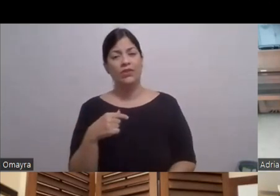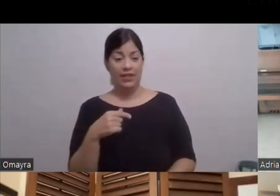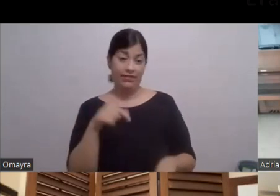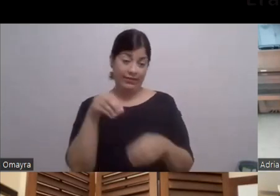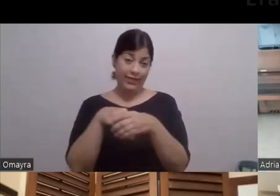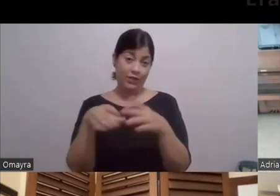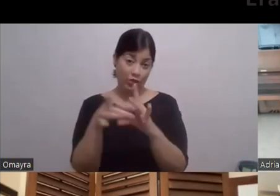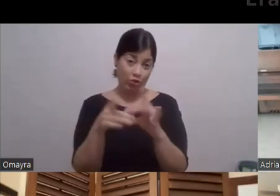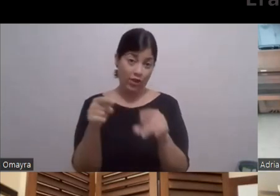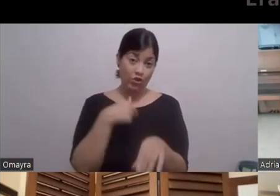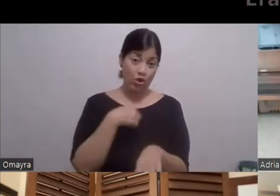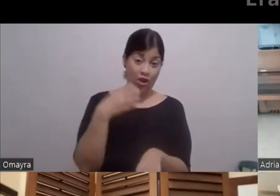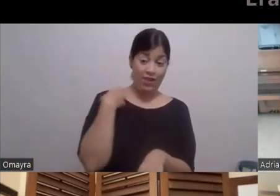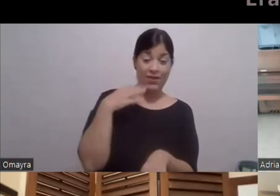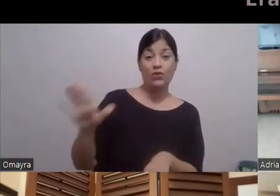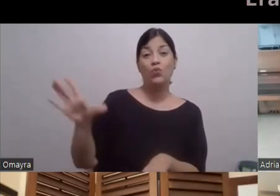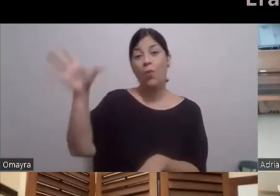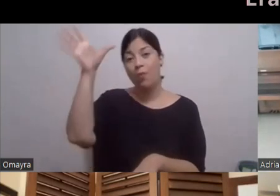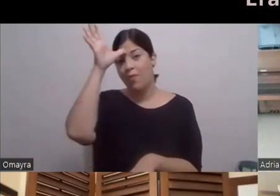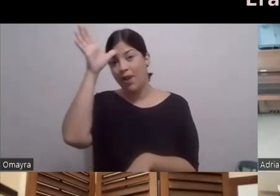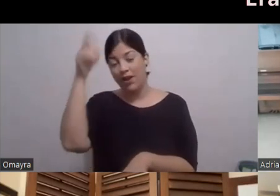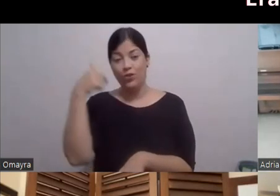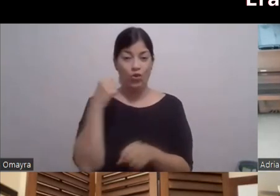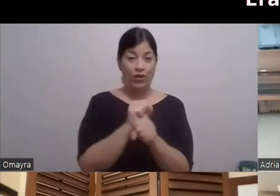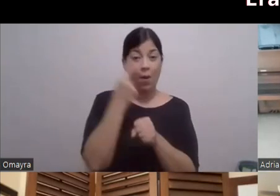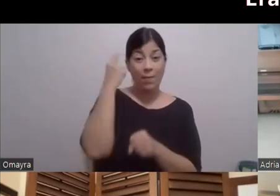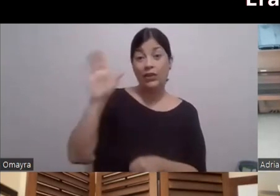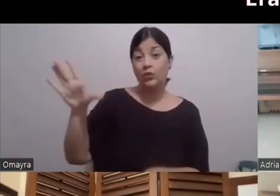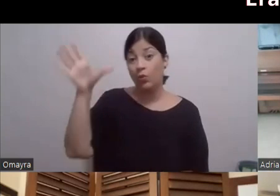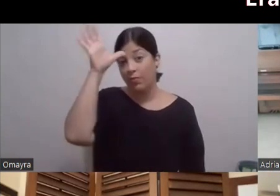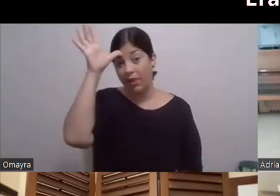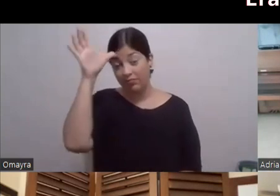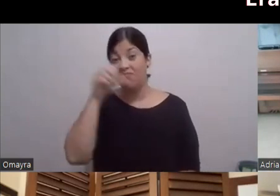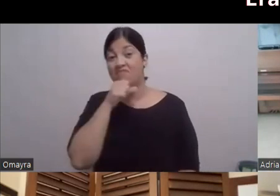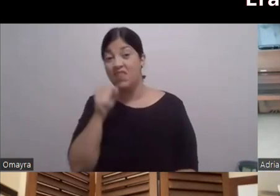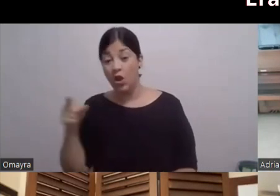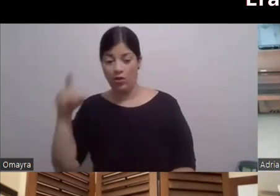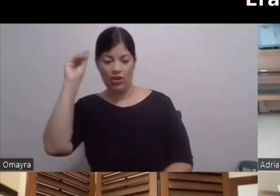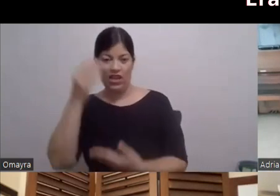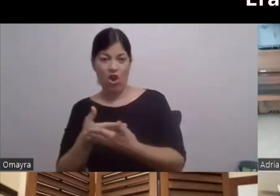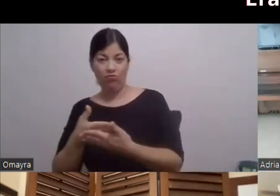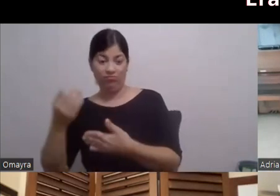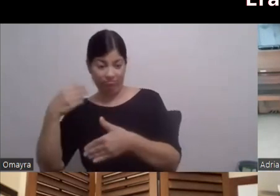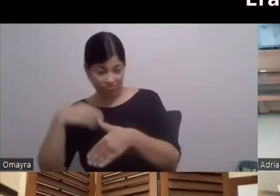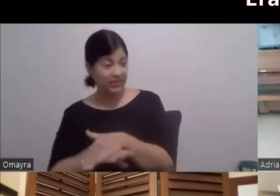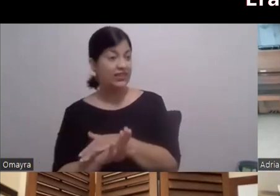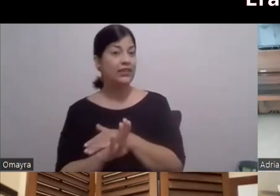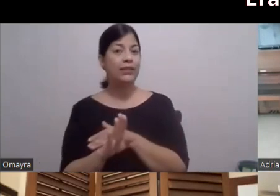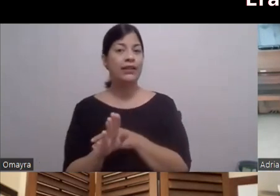Del papá Para el papá Yo trabajaba para el papá El papá ya está viejo Él es el hijo que entra Y está sacando A todos los que trabajan Con su papá Porque ya estamos viejos